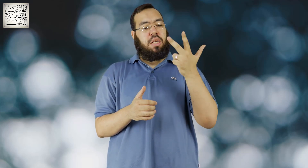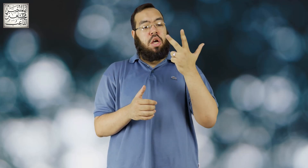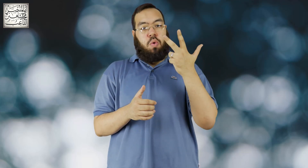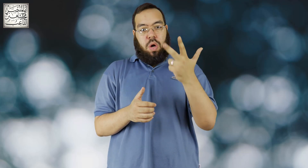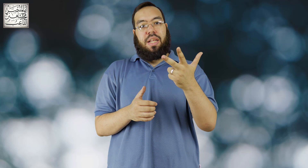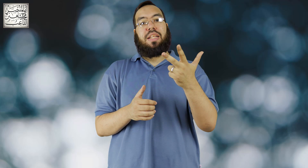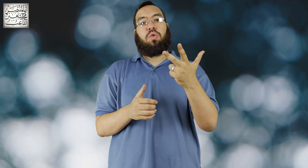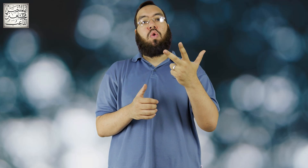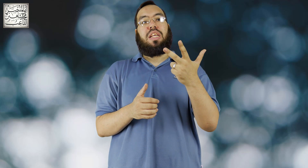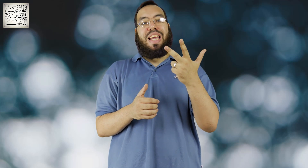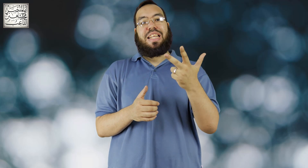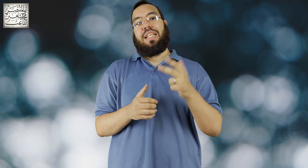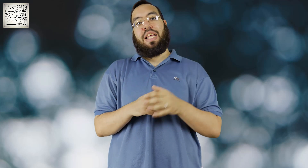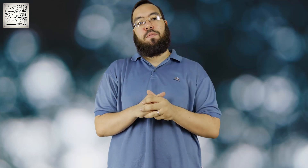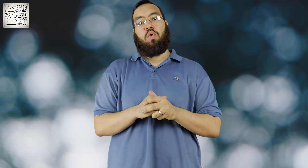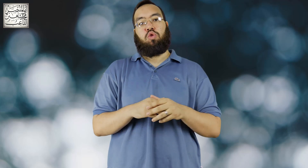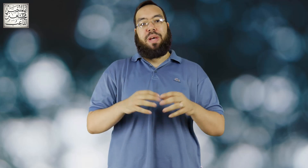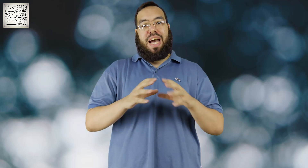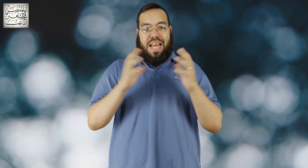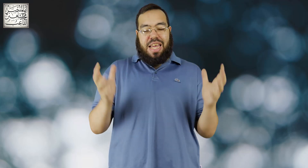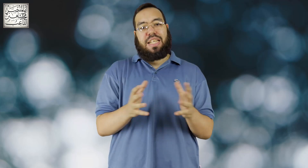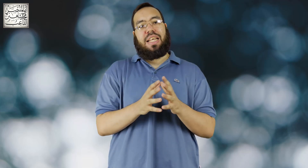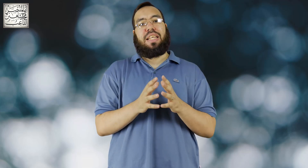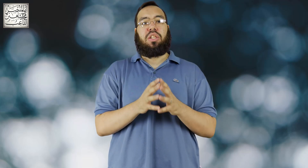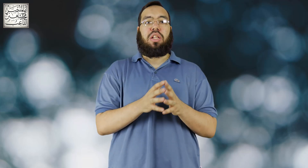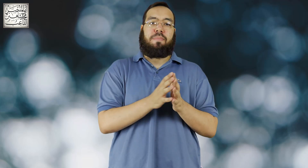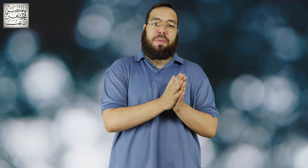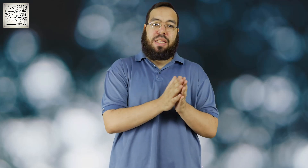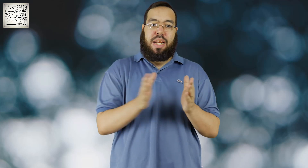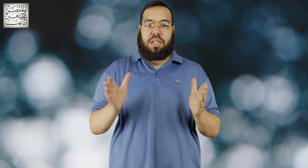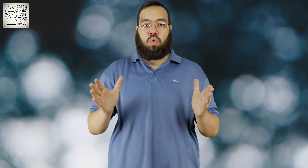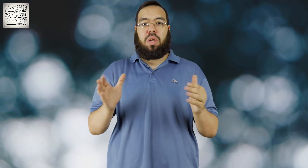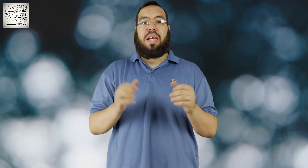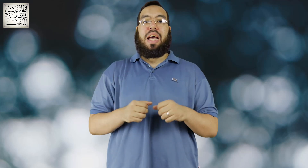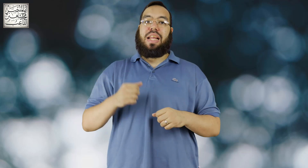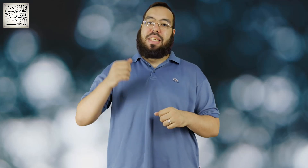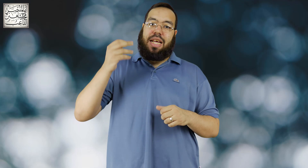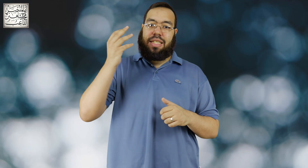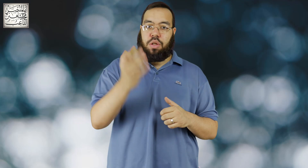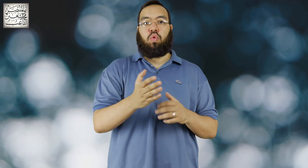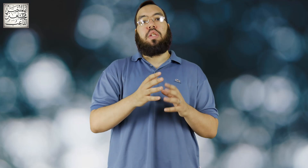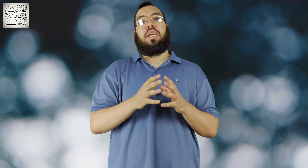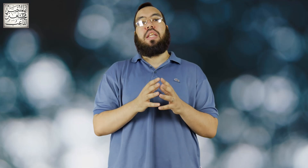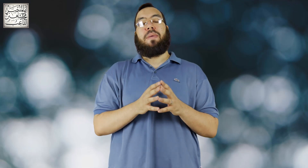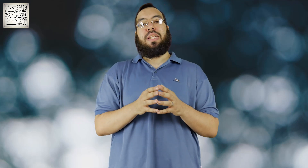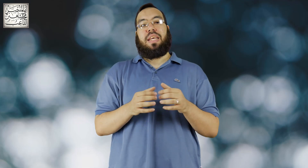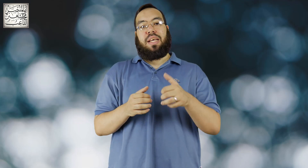والسوني A6500 على اي اساس اخترت ما بين التلاتة دول على الاساس النقطتين اللي بعد كده